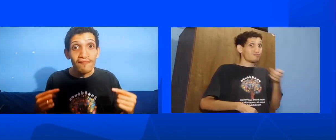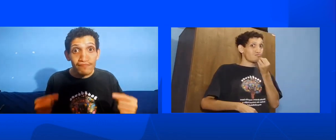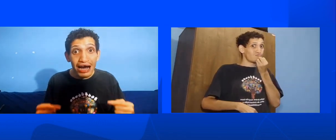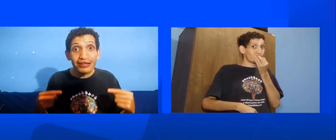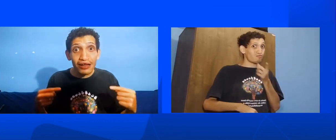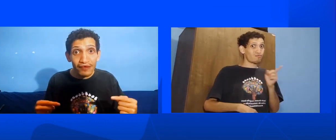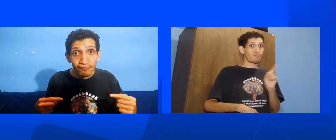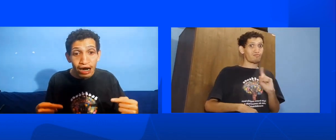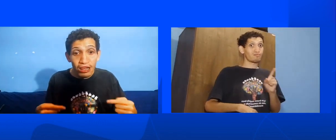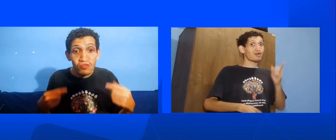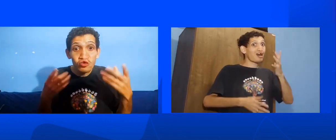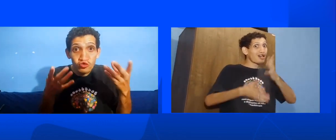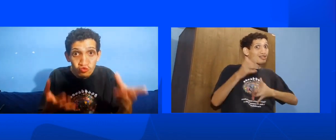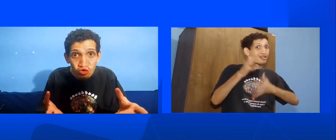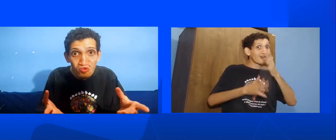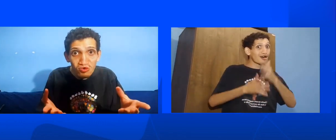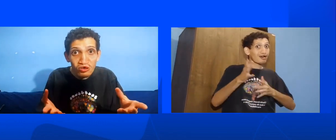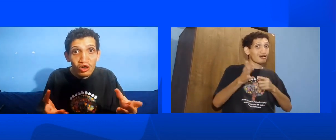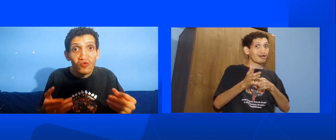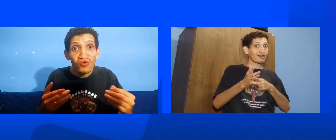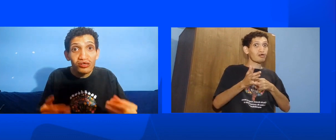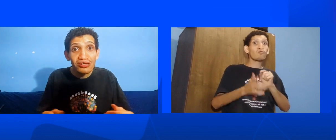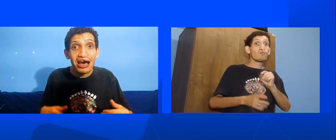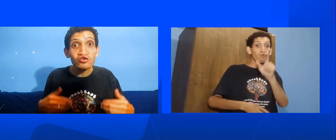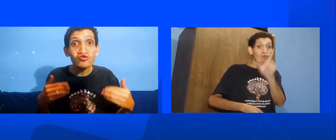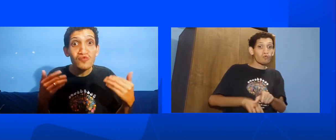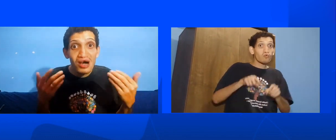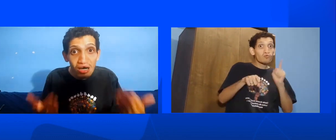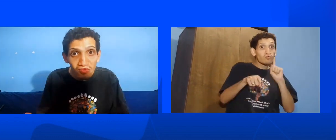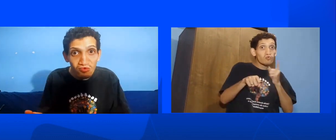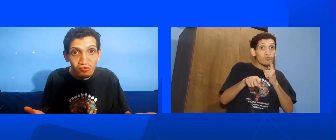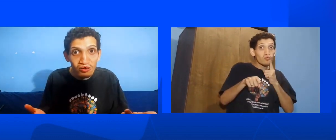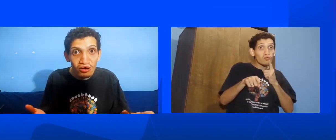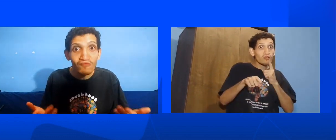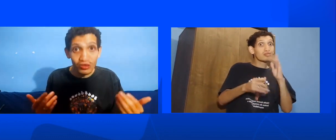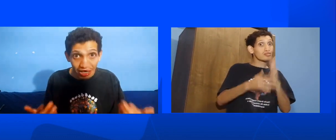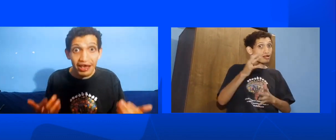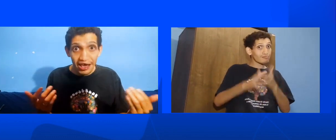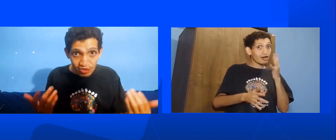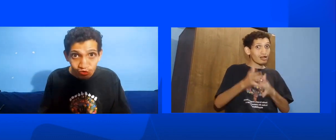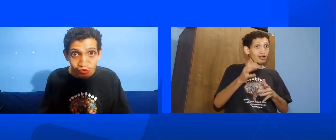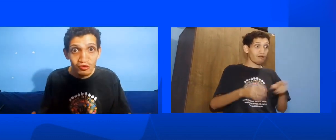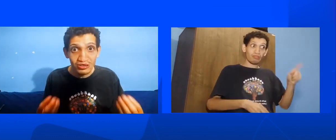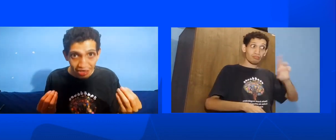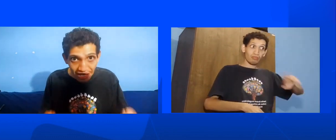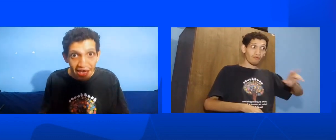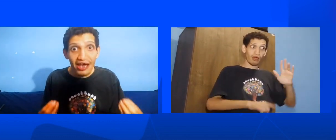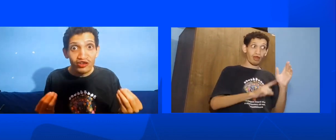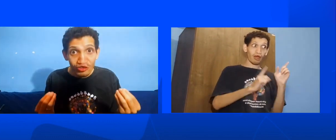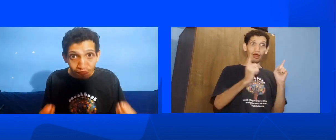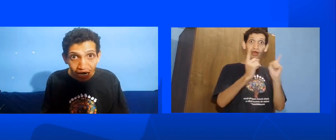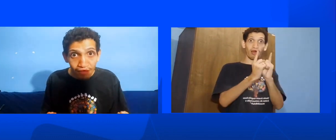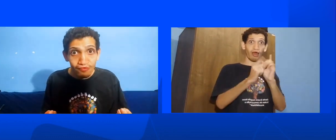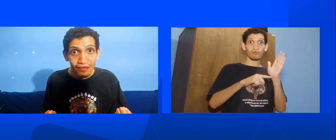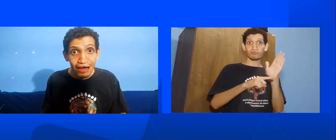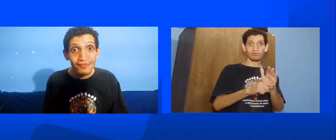Mais atrapalhando o surdo Do que ajudando Você é isso Você é De fato Está